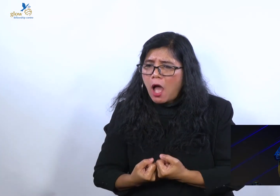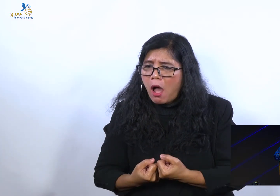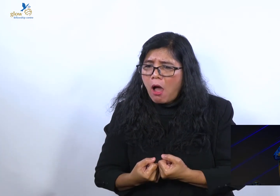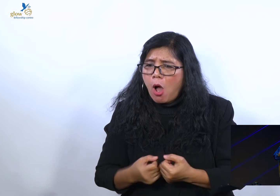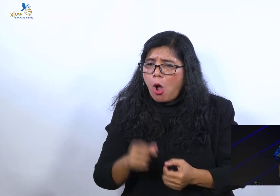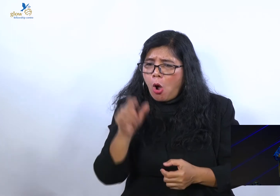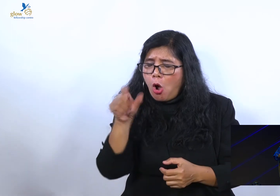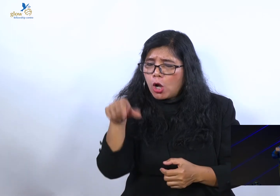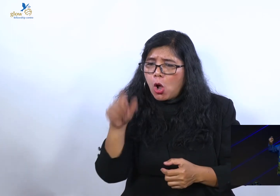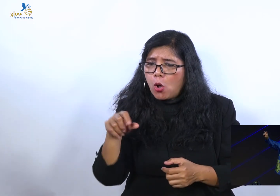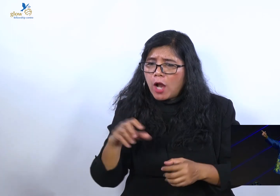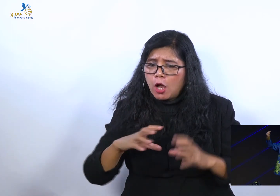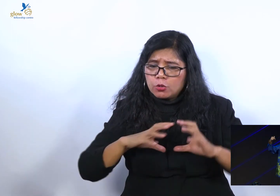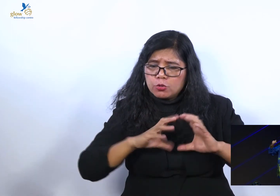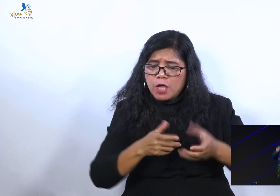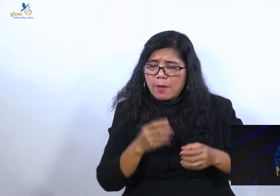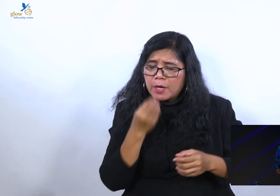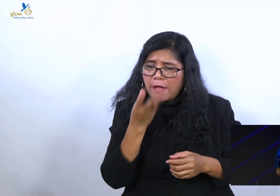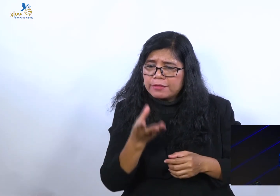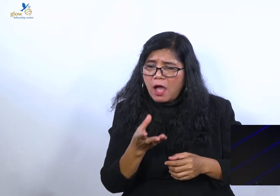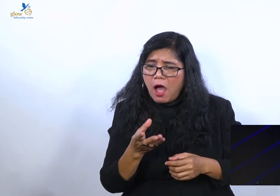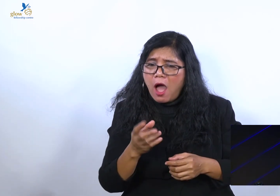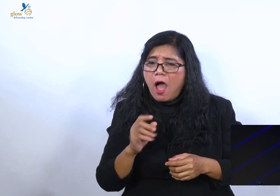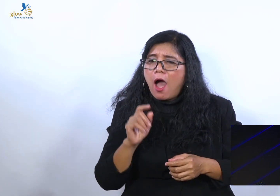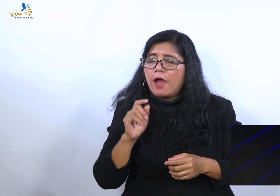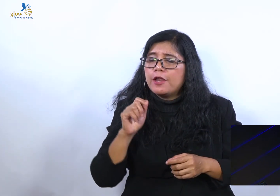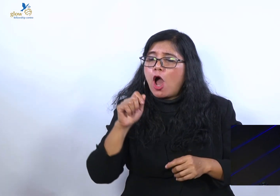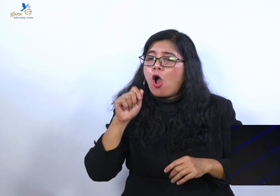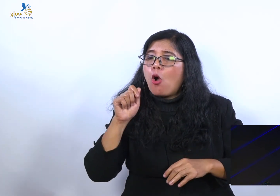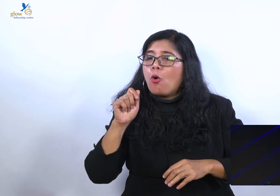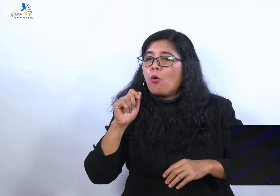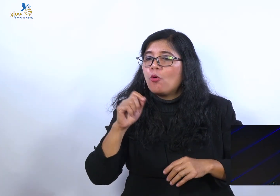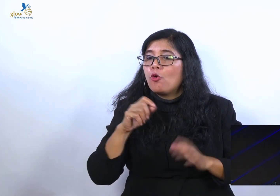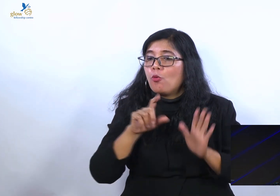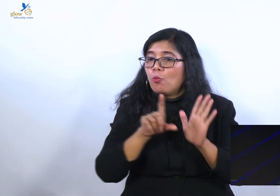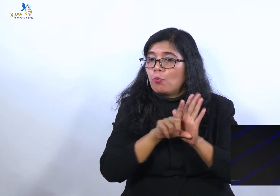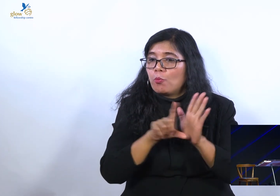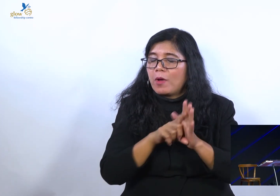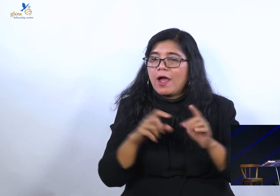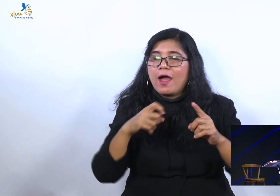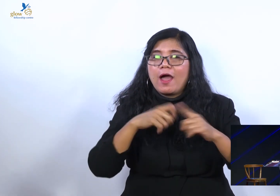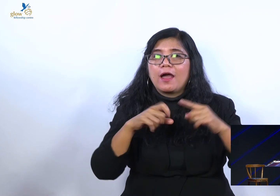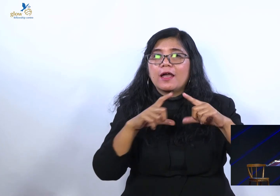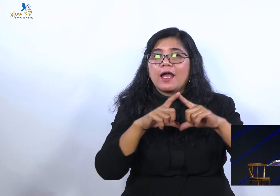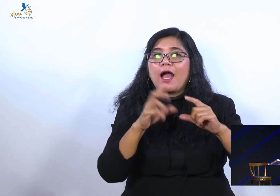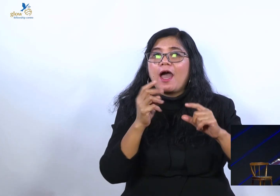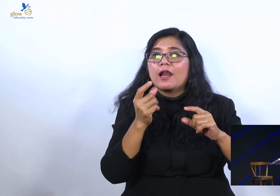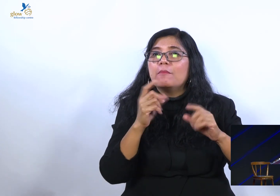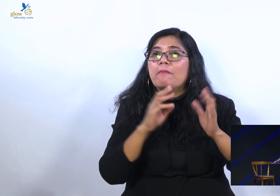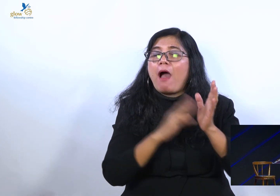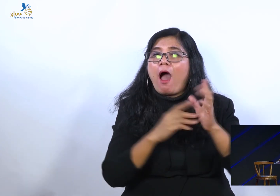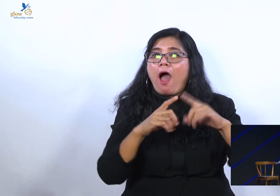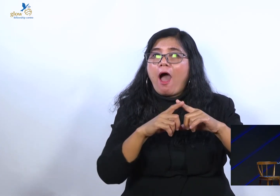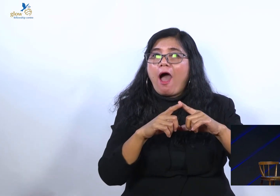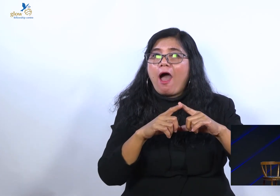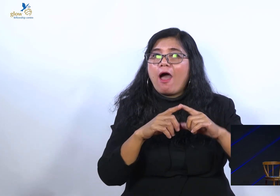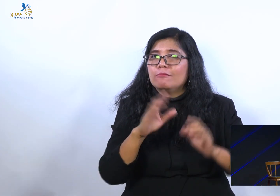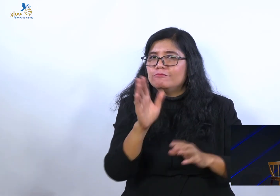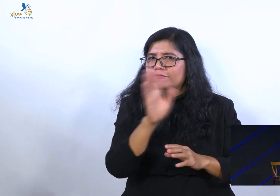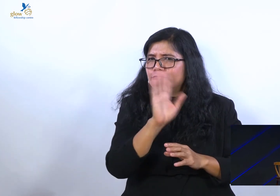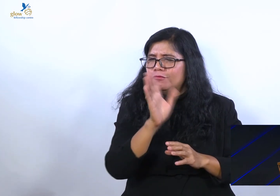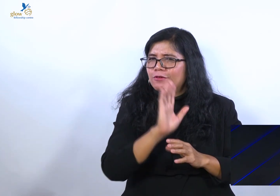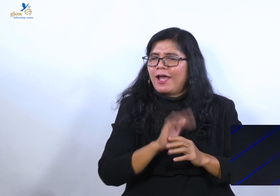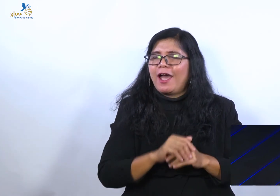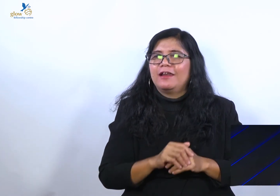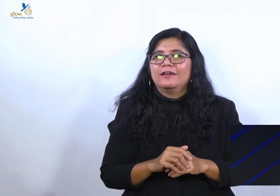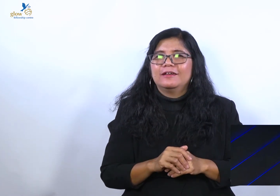saat saya susah, atau anak saya susah, ada yang tolong. Kita tanya sama orang dunia. Kenapa kamu bantu orang